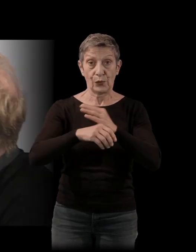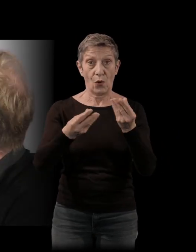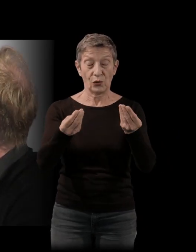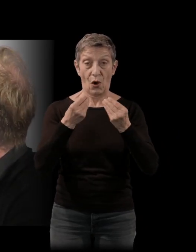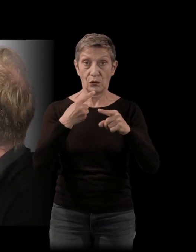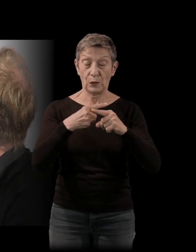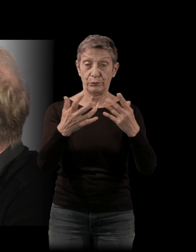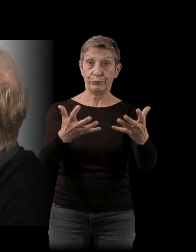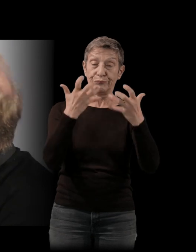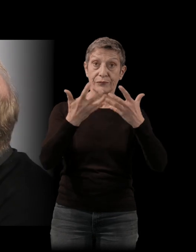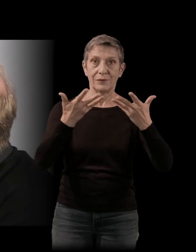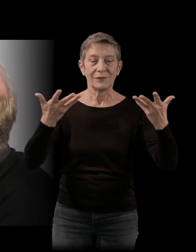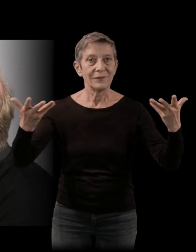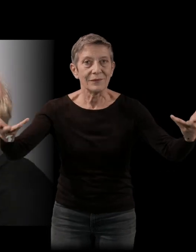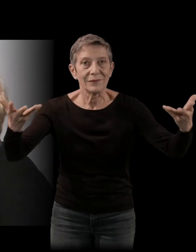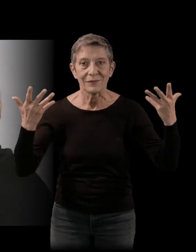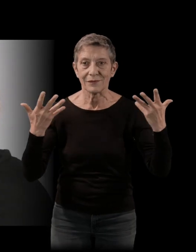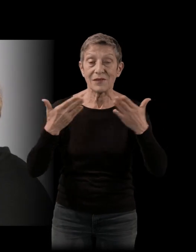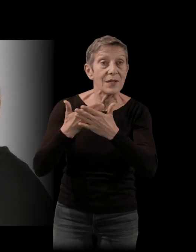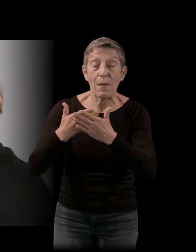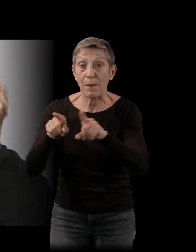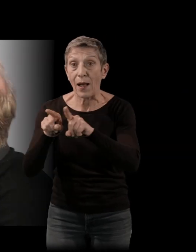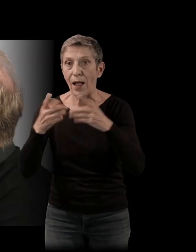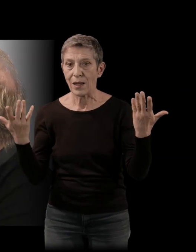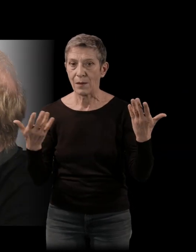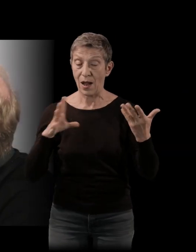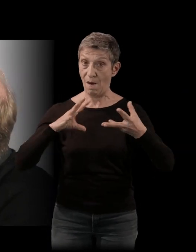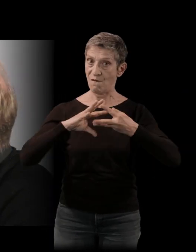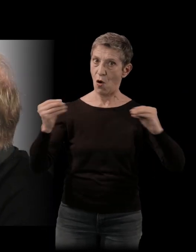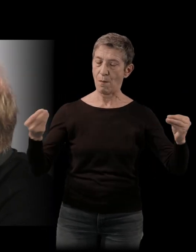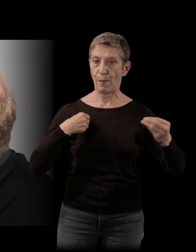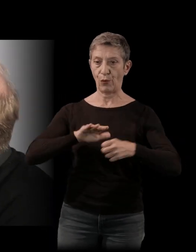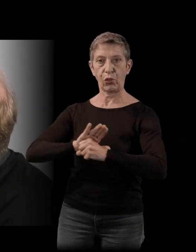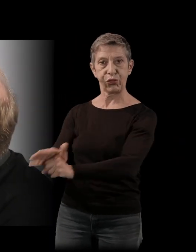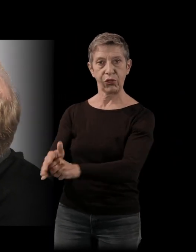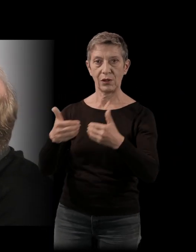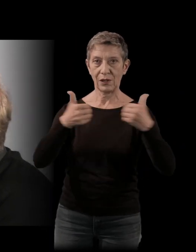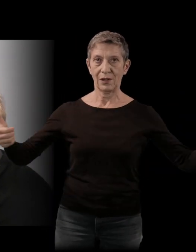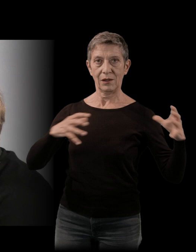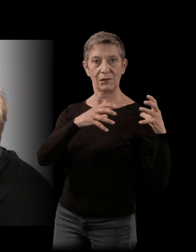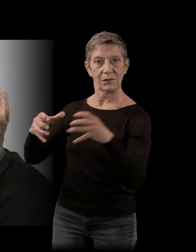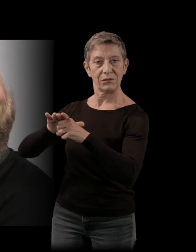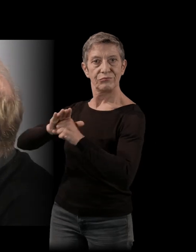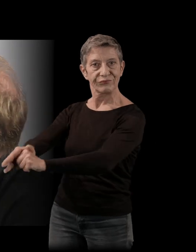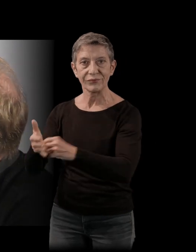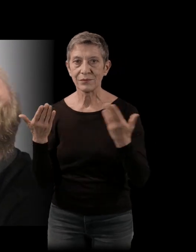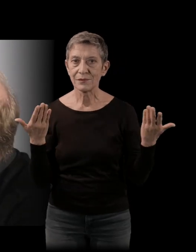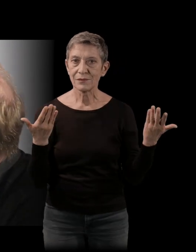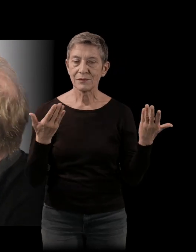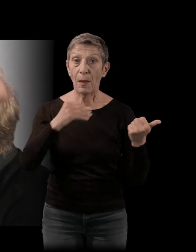sociale, finalement aussi d'une forme de ségrégation qui existe ou en tout cas d'une réflexion sur ce Brésil-là, métis, blanc,